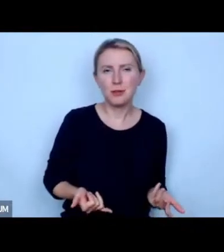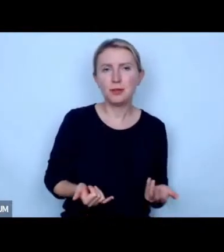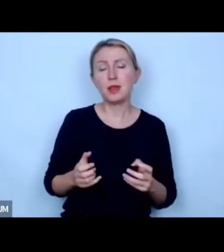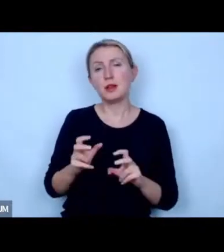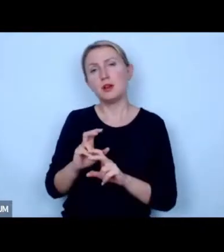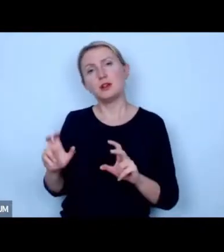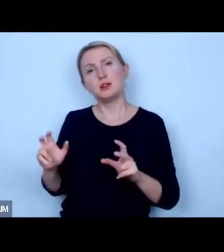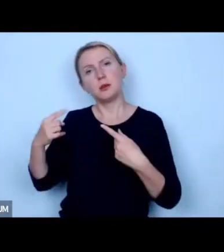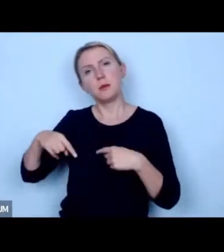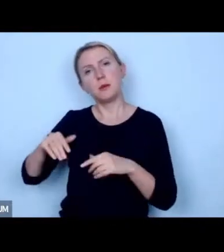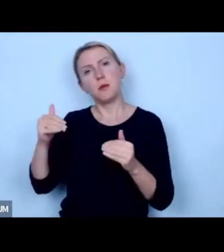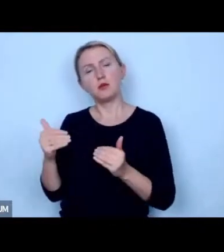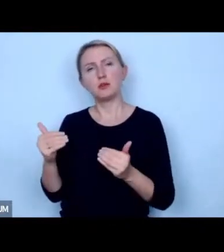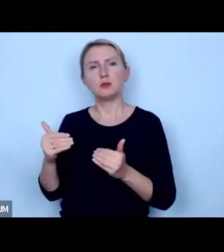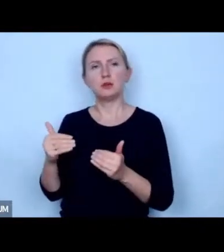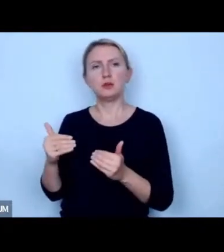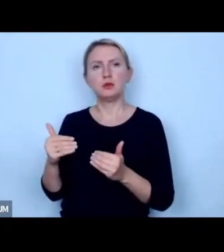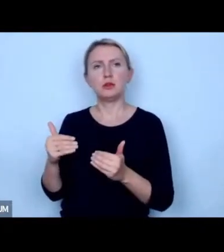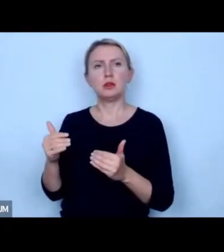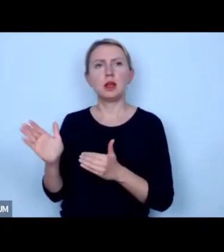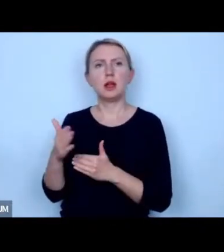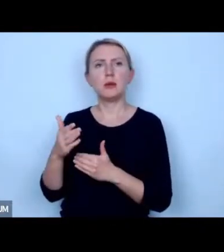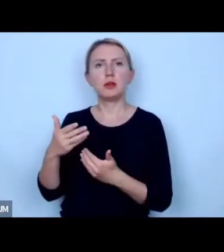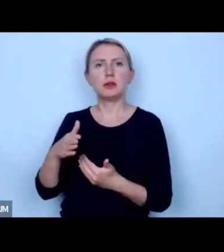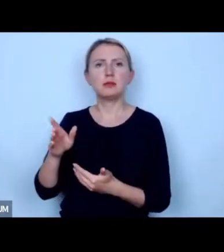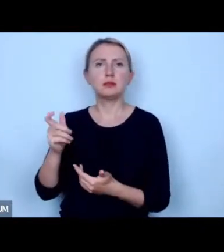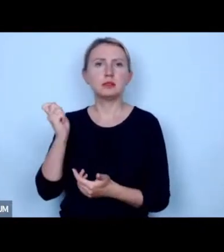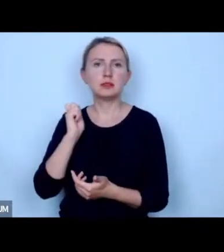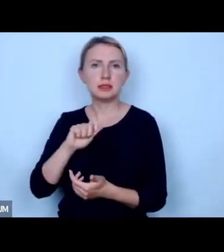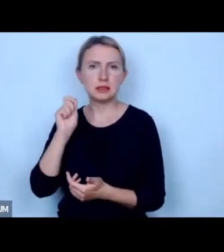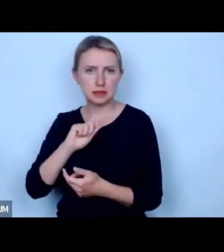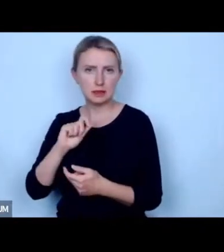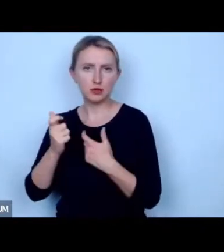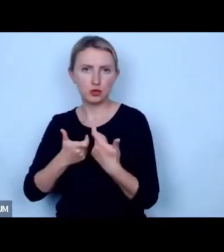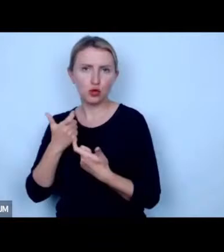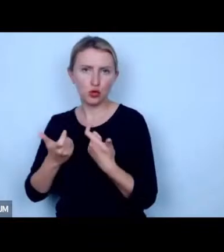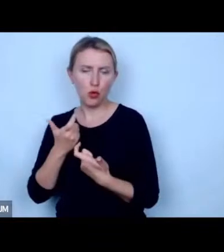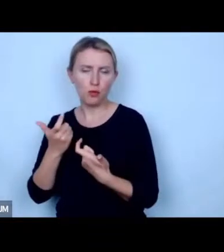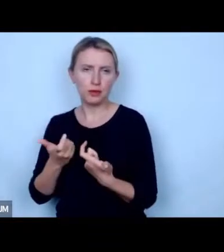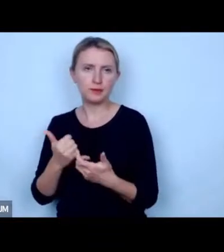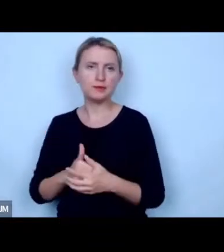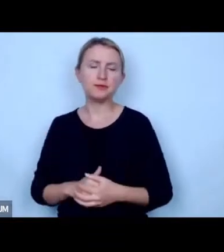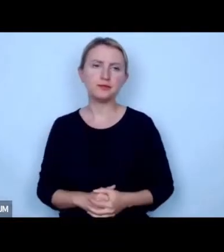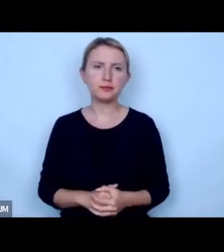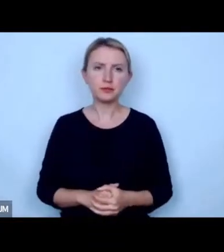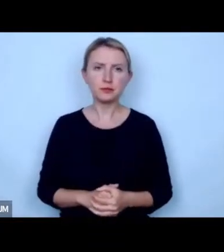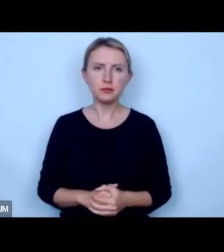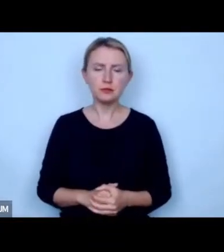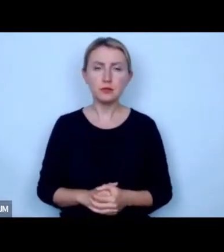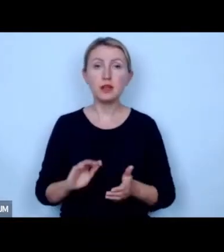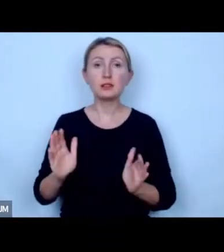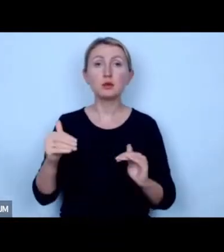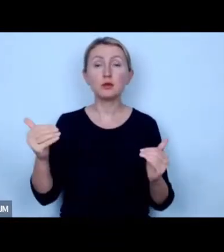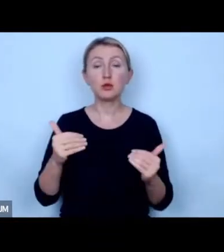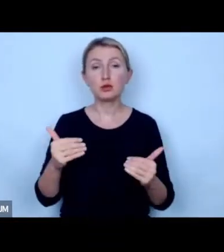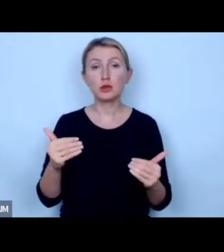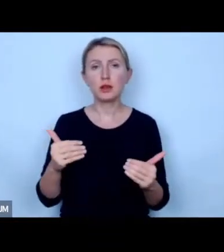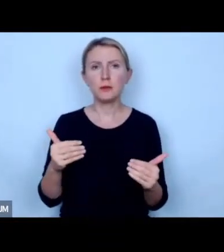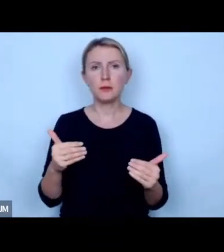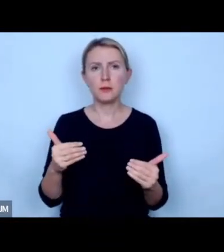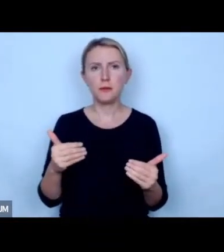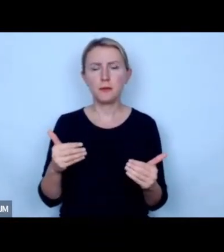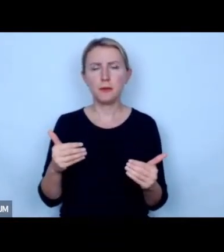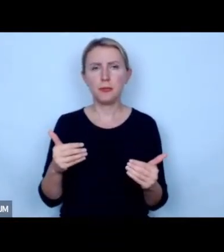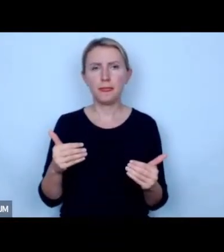czy powinniśmy po prostu humanitarnie te rybki uśmiercać to się zresztą robi i środki które można by to no które